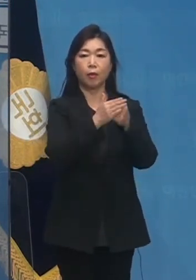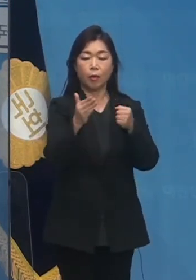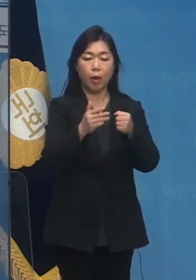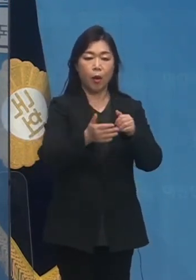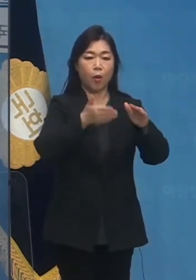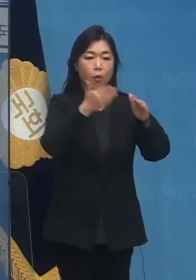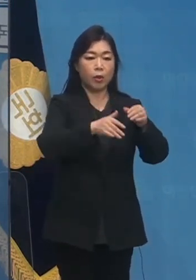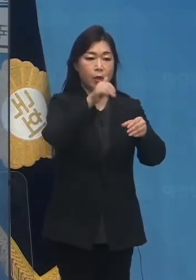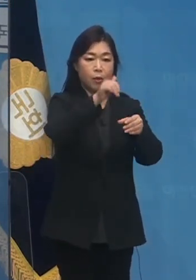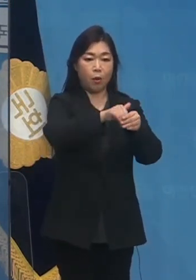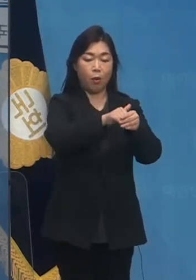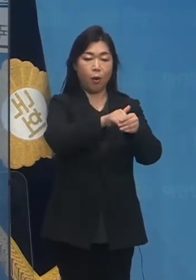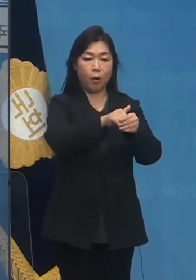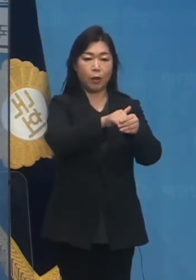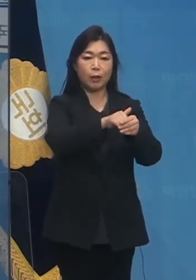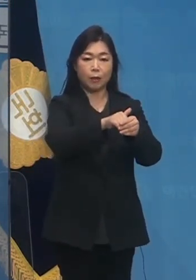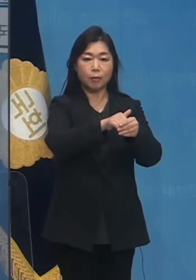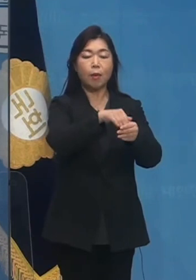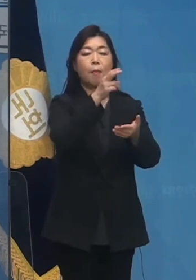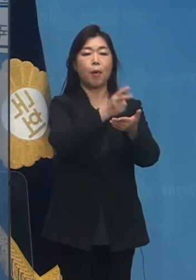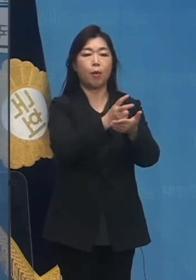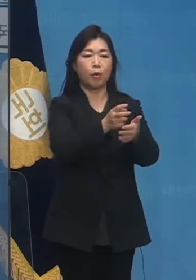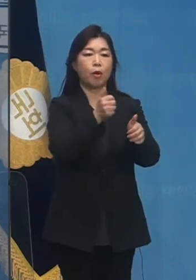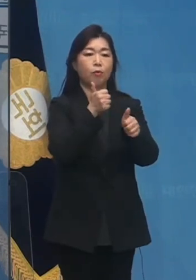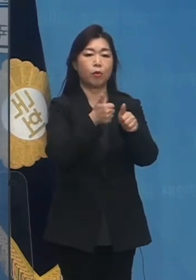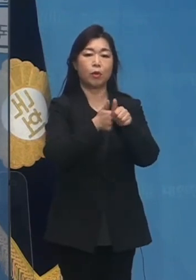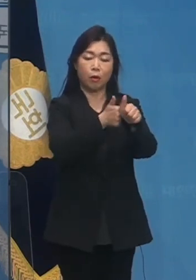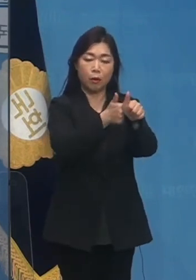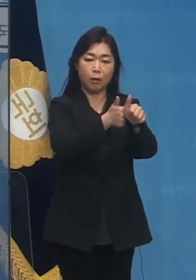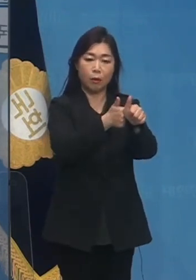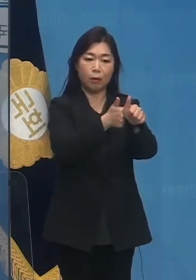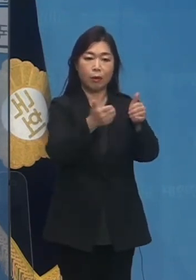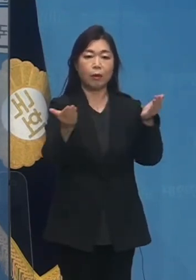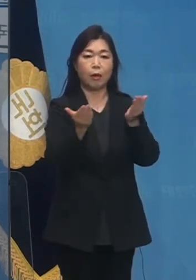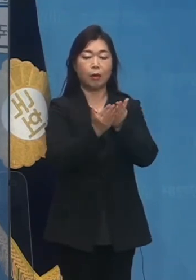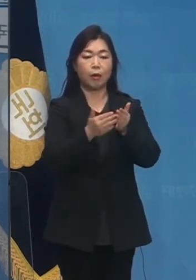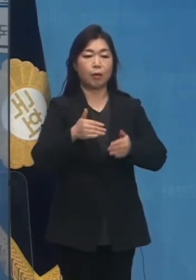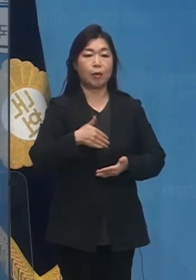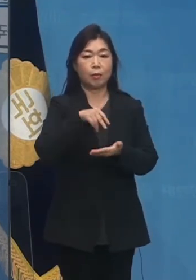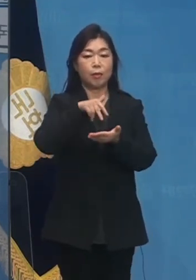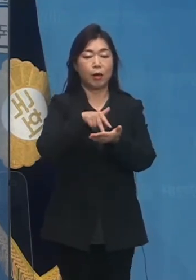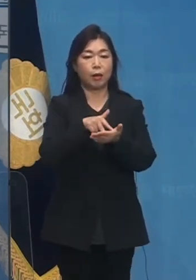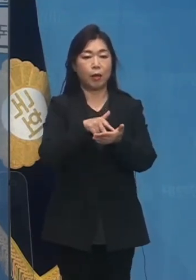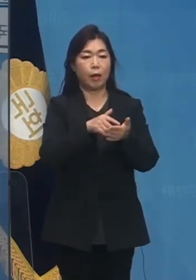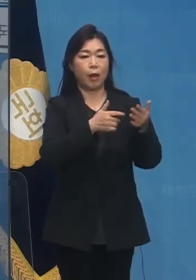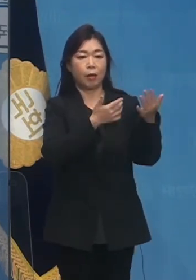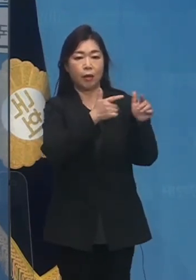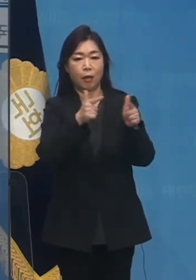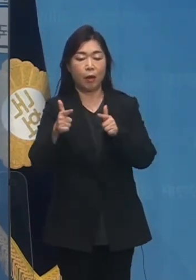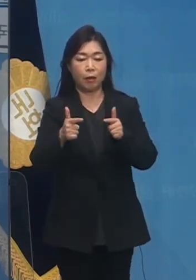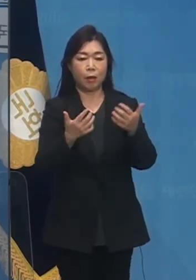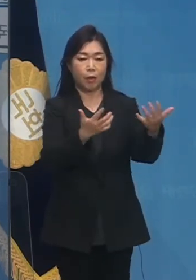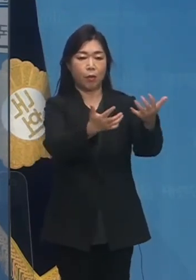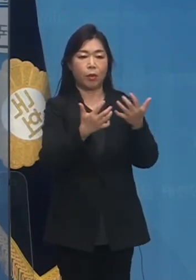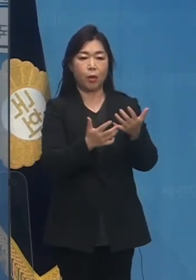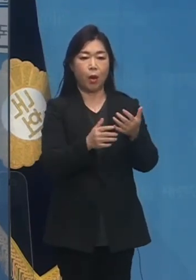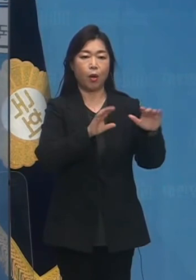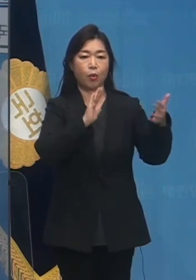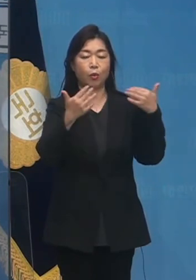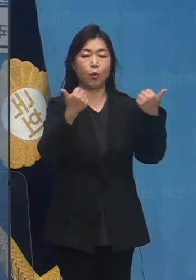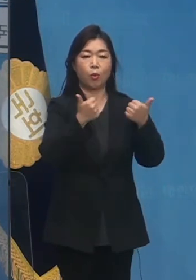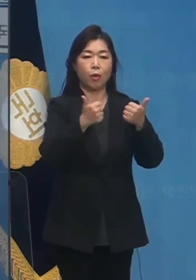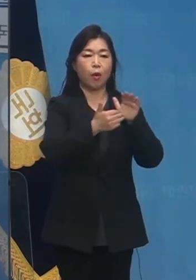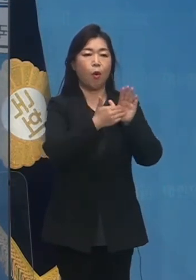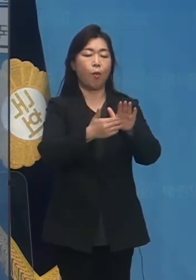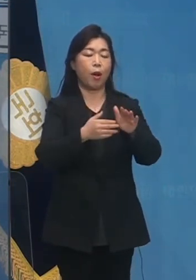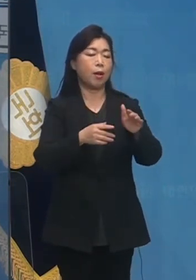공직선거법 규정과 기준에 의거한 저의 다자 토론 제안을 거부할 명분과